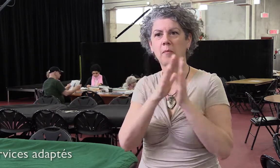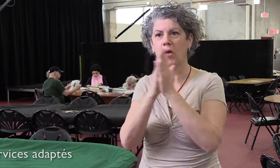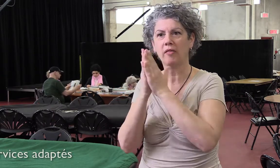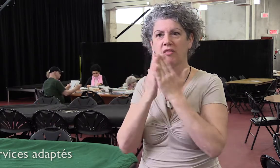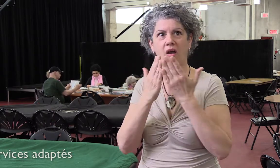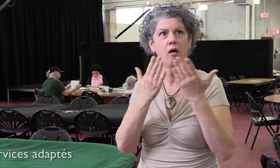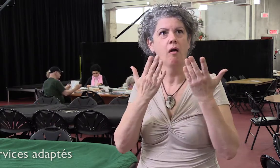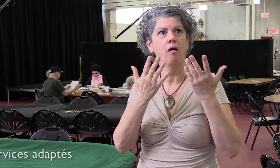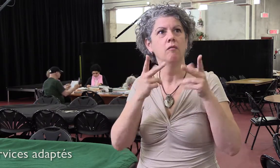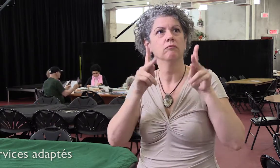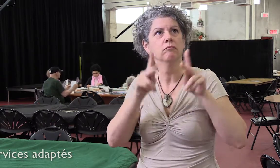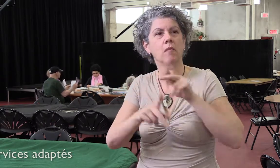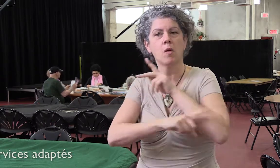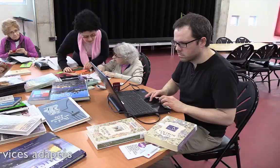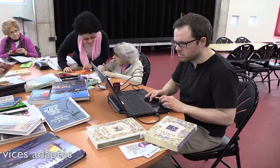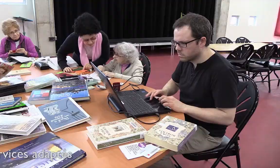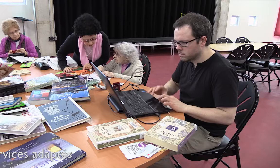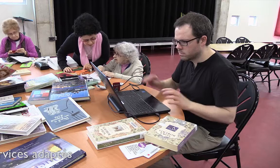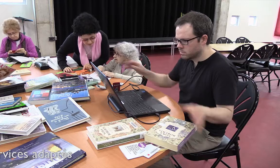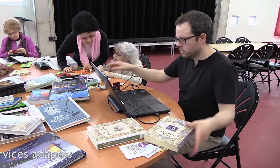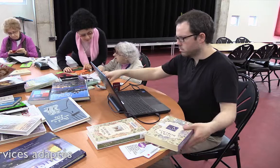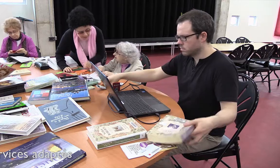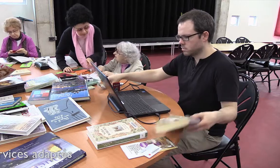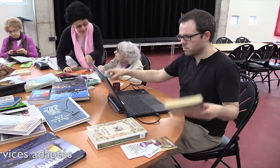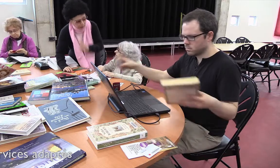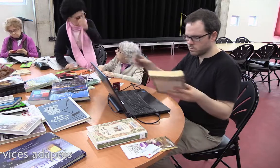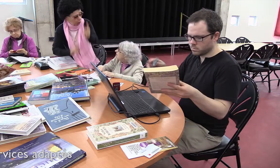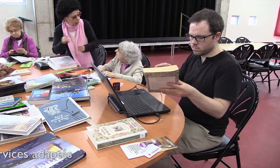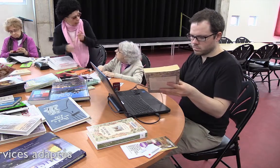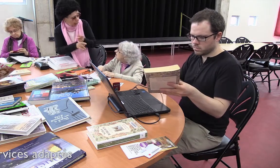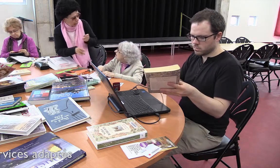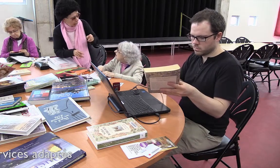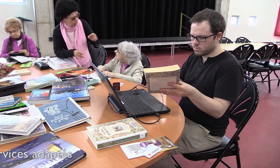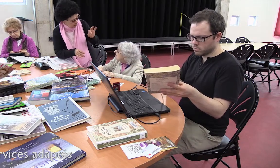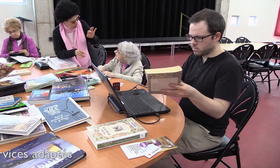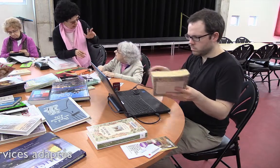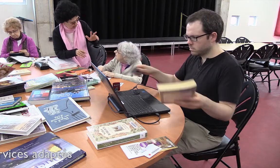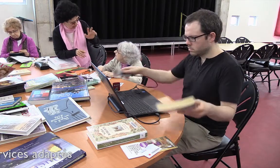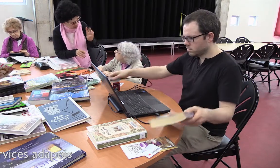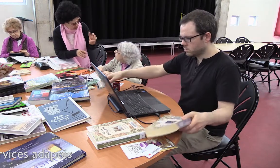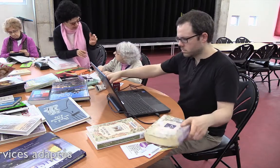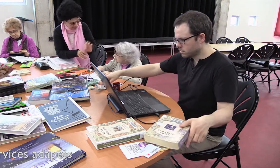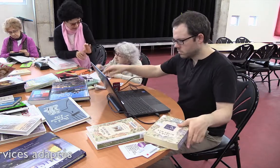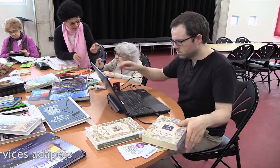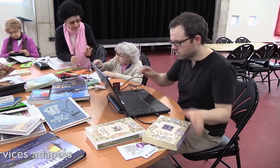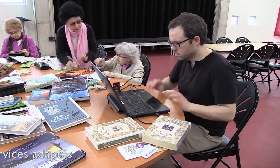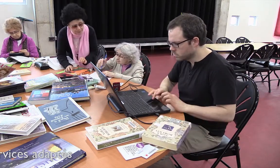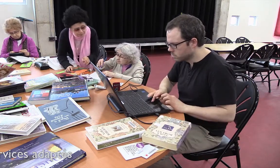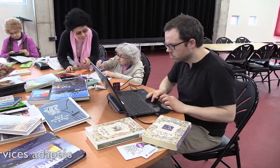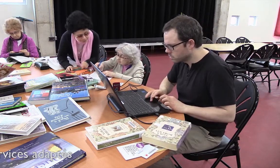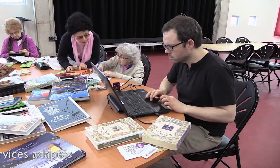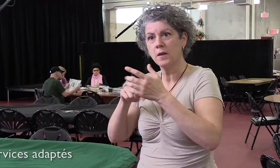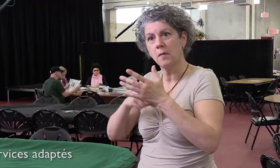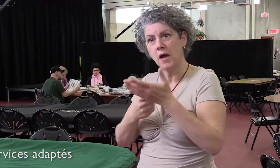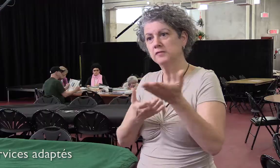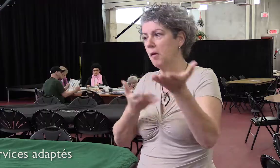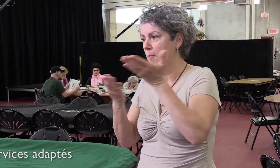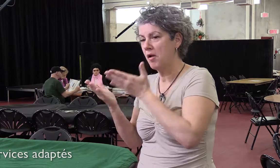il n'y a pas d'employés sourds dans les autres bibliothèques. Alors, quand on se présente, on n pas ce service-là. Alors que Marc-André, lui, nous propose lui-même d'amener les livres.